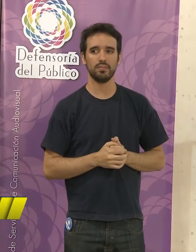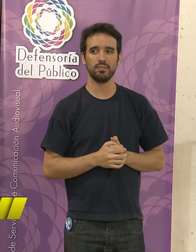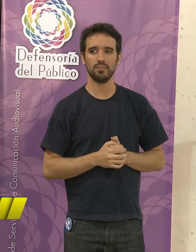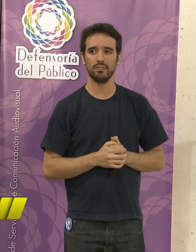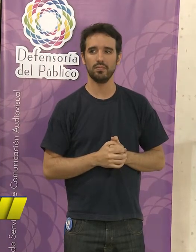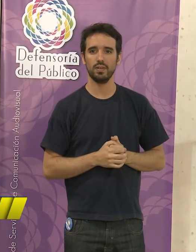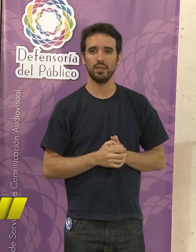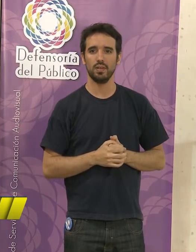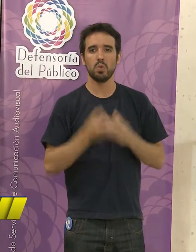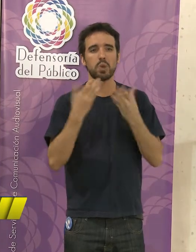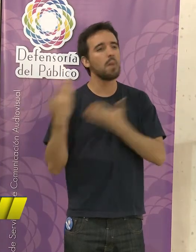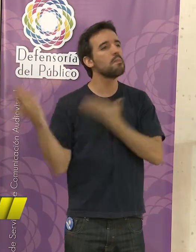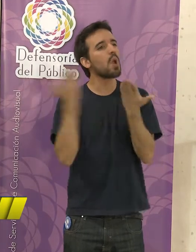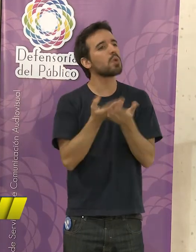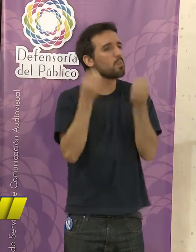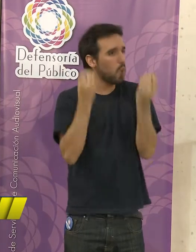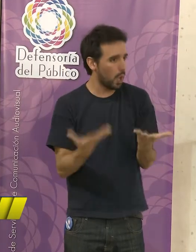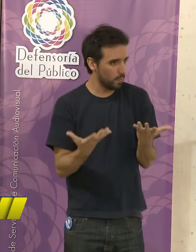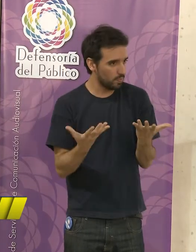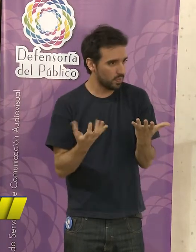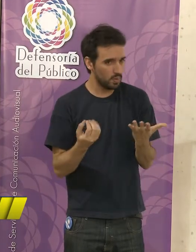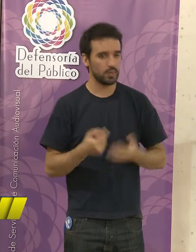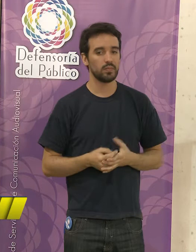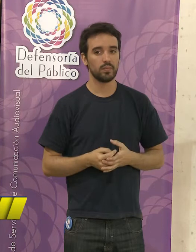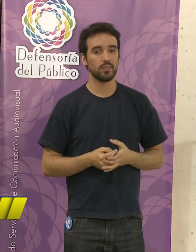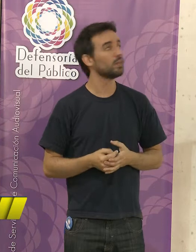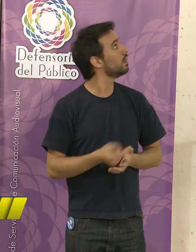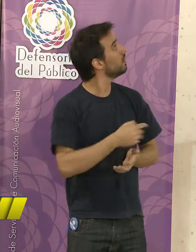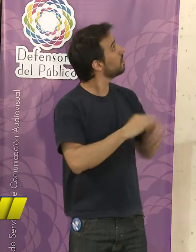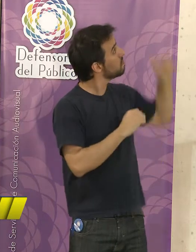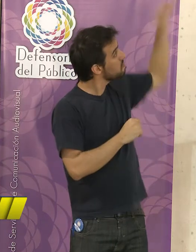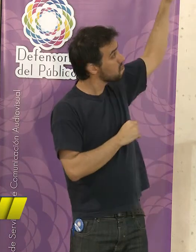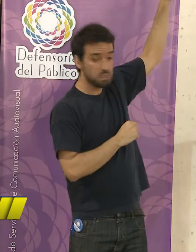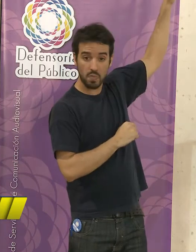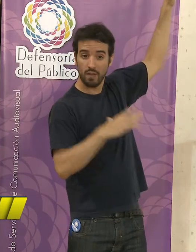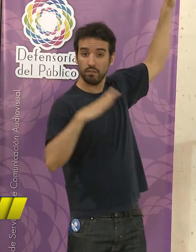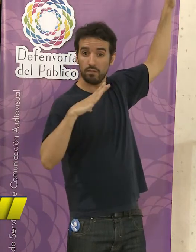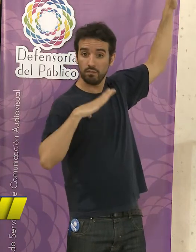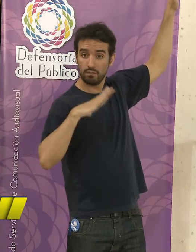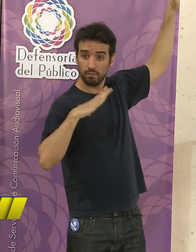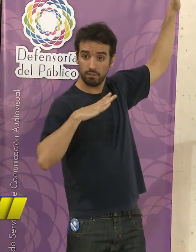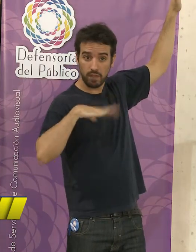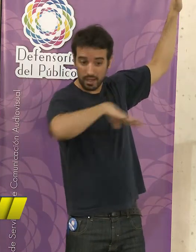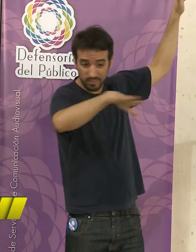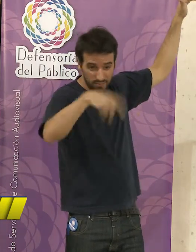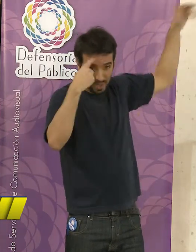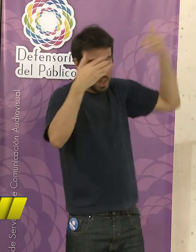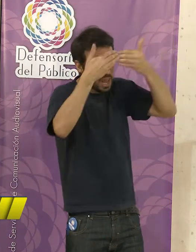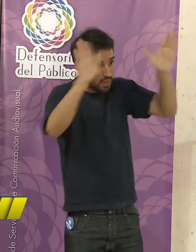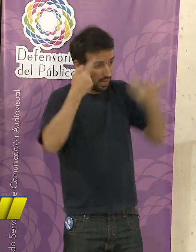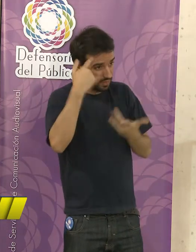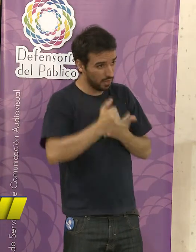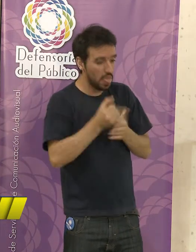¿Por qué lo proponemos? Por haber una falta de espacio para la libertad de expresión.